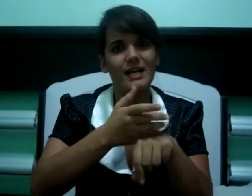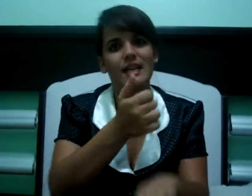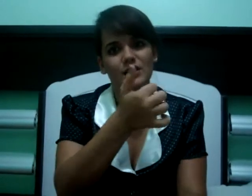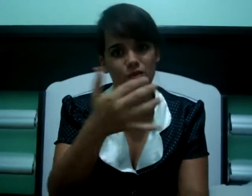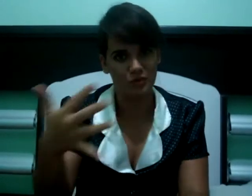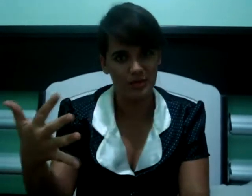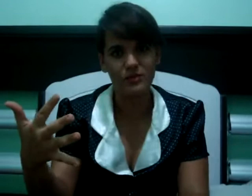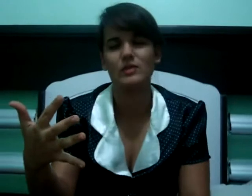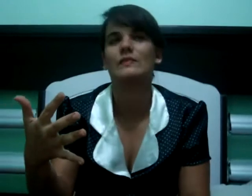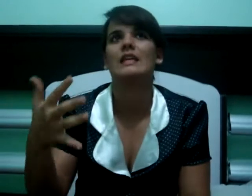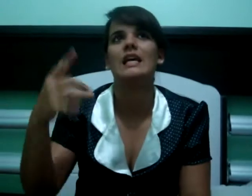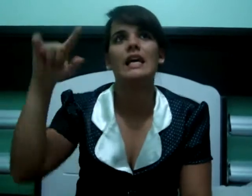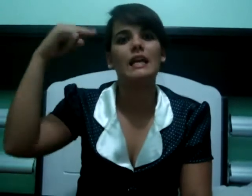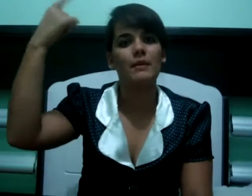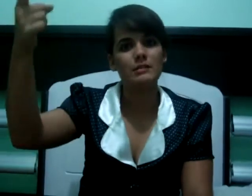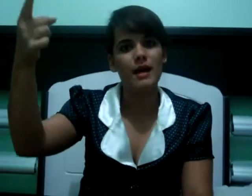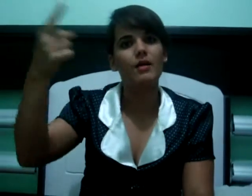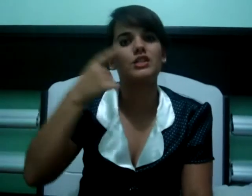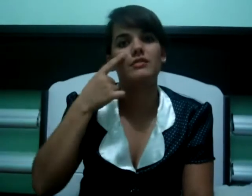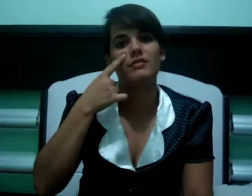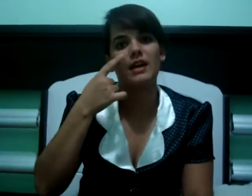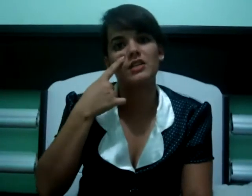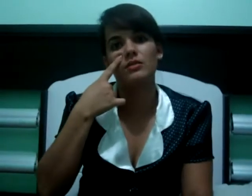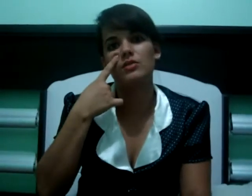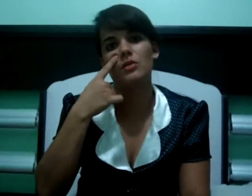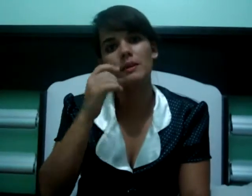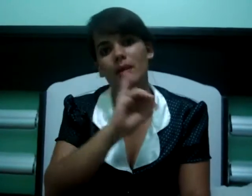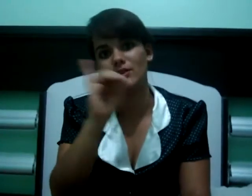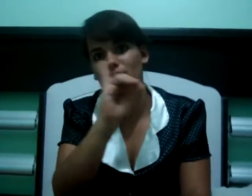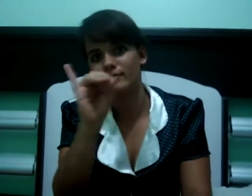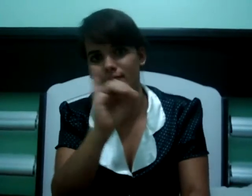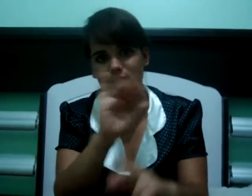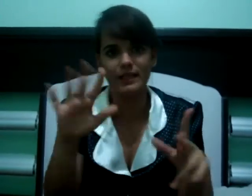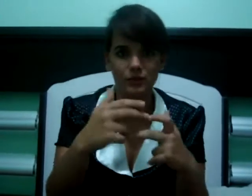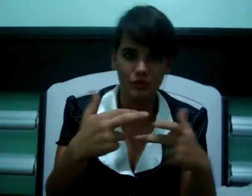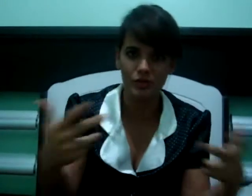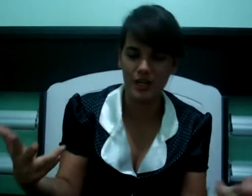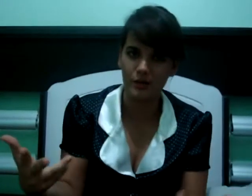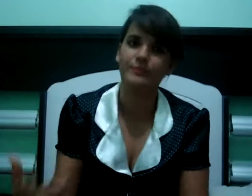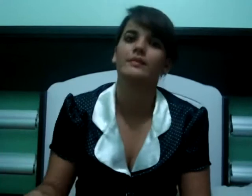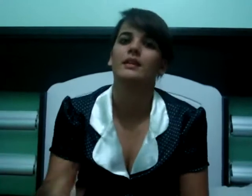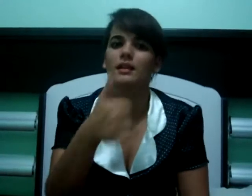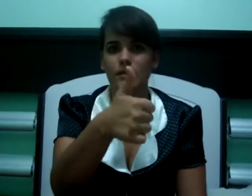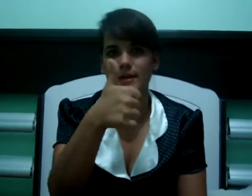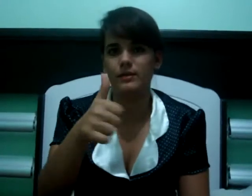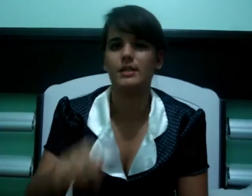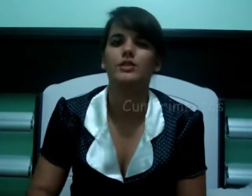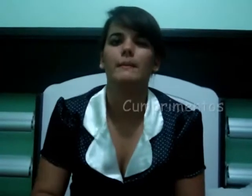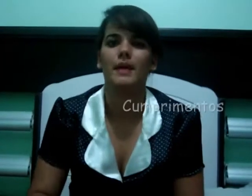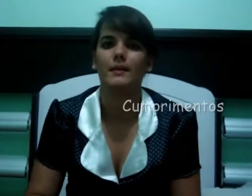casa a questão dos números. Na próxima aula, a gente vai ver a questão dos cumprimentos. Certo? No geral. Eu espero vocês também.